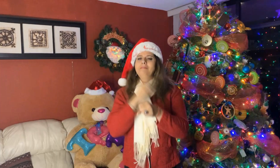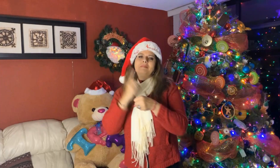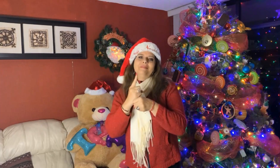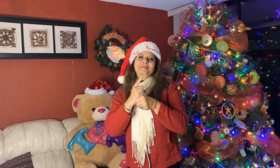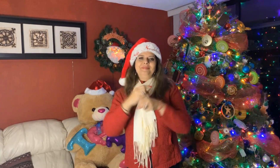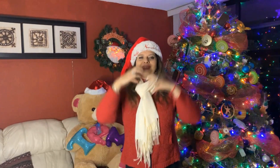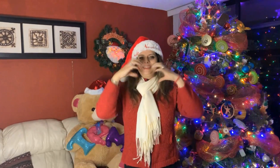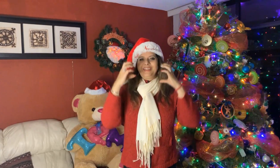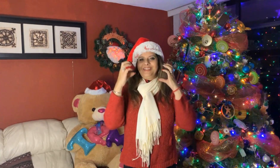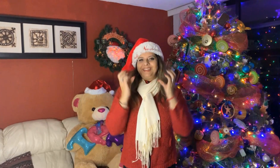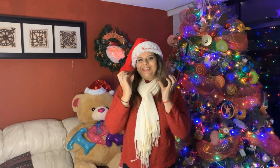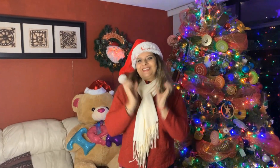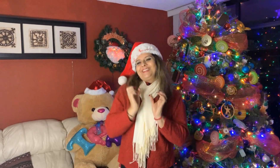Santa Cruz